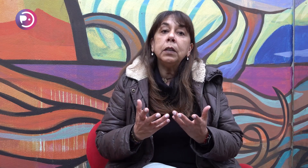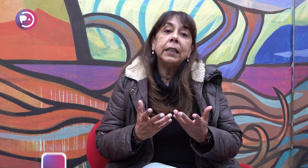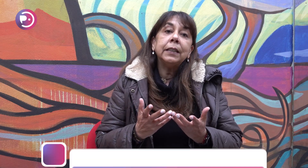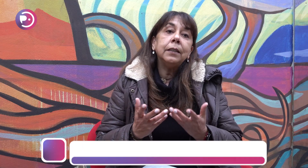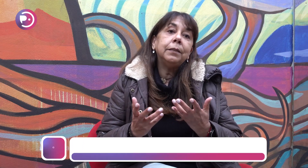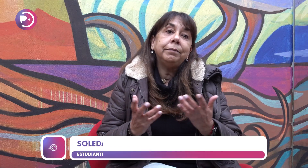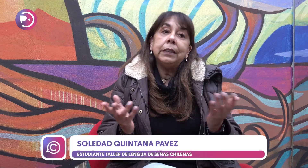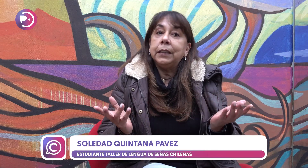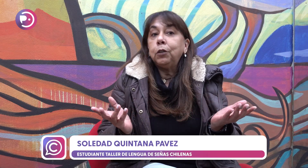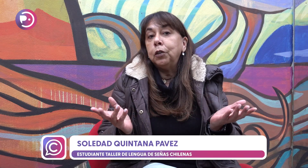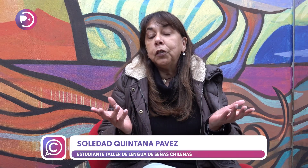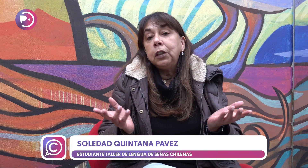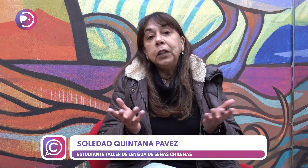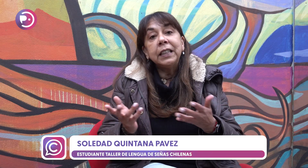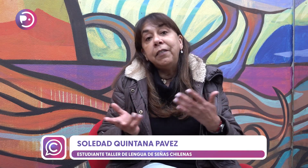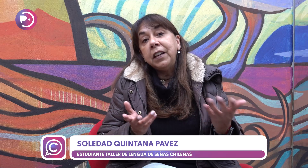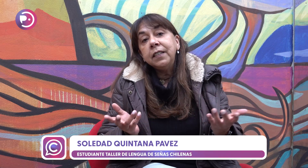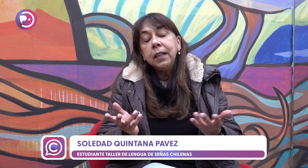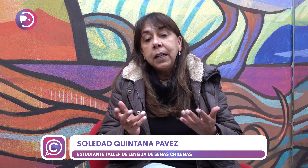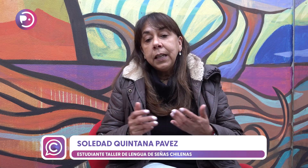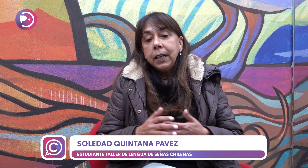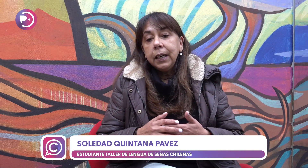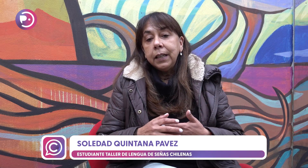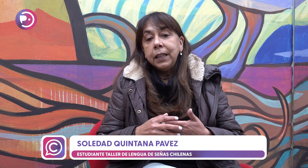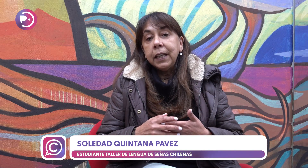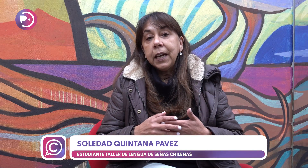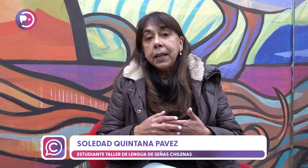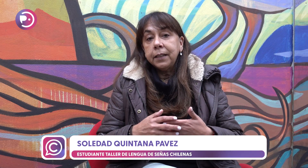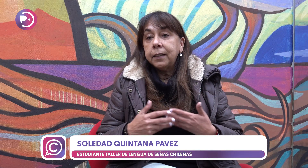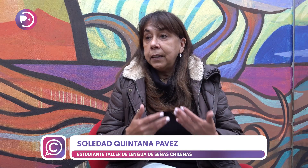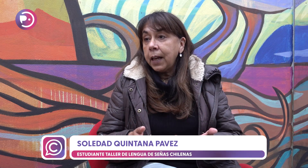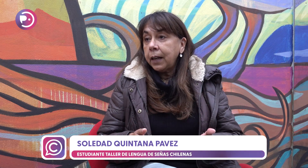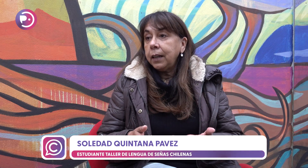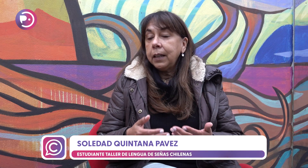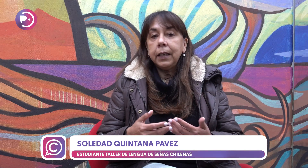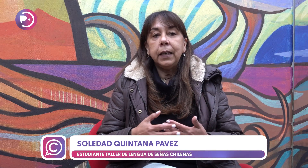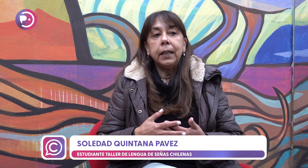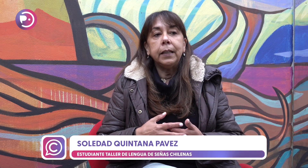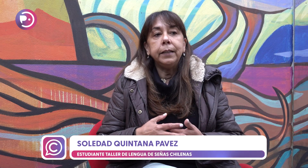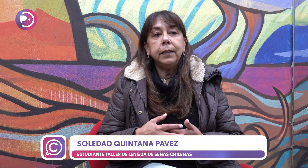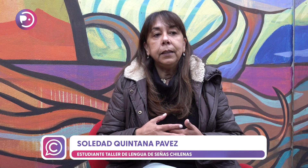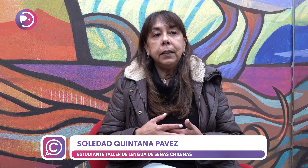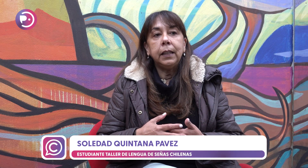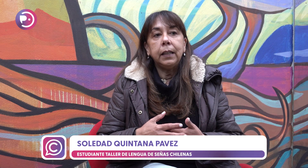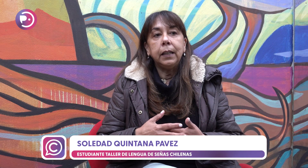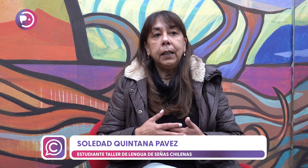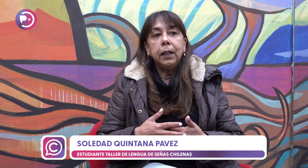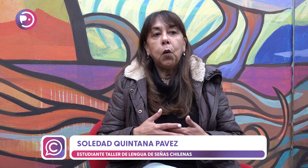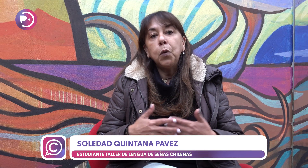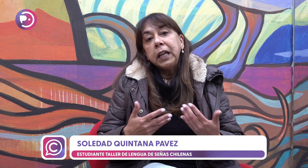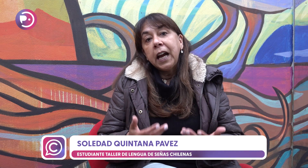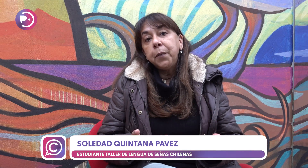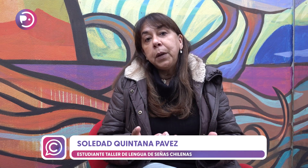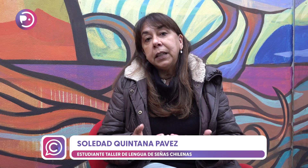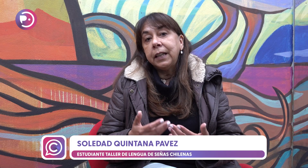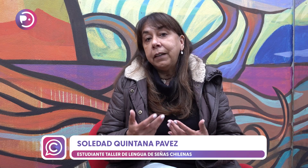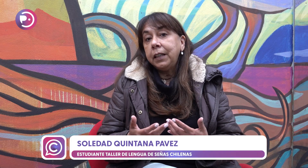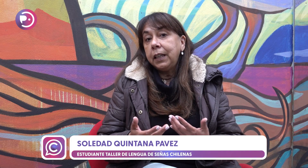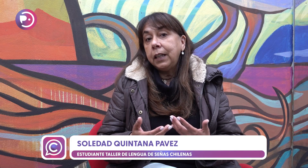desconocido que tal vez llegue a necesitar de comunicarme a través de